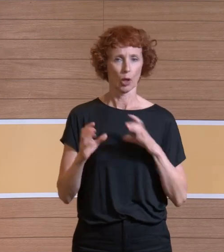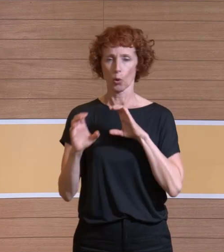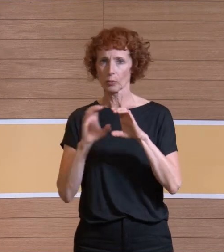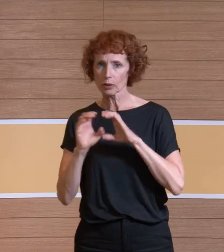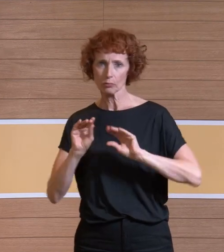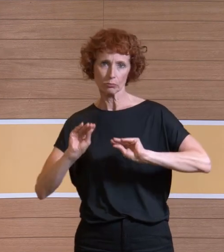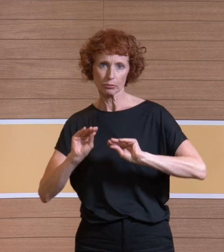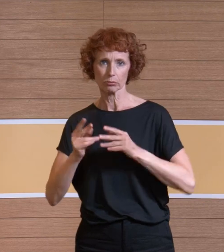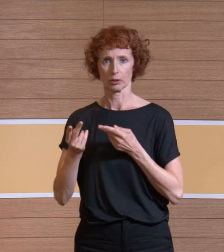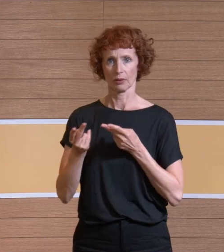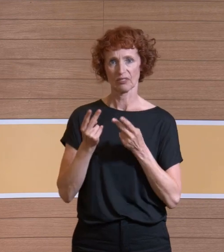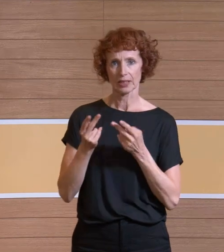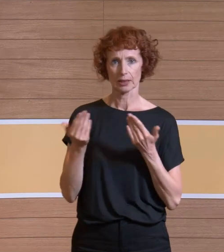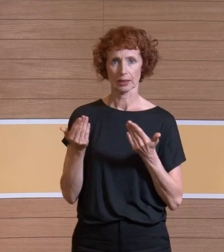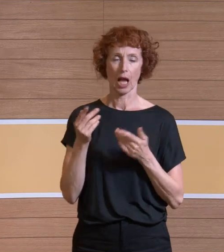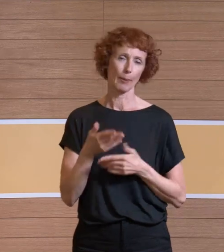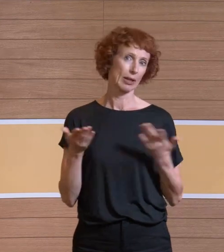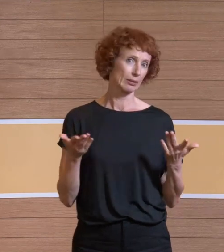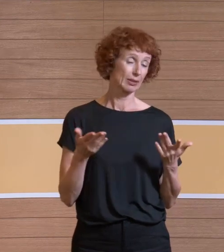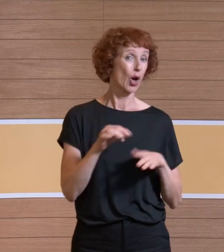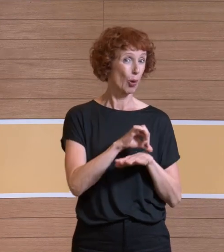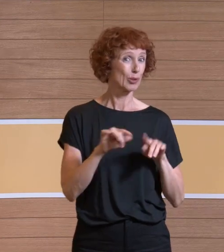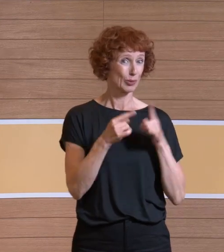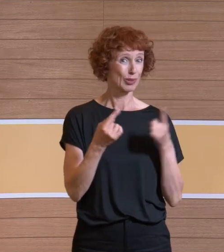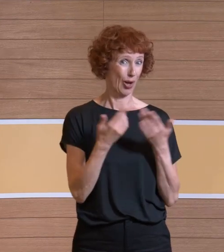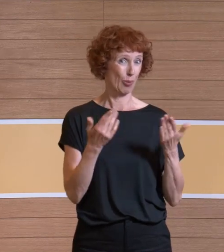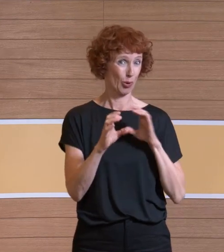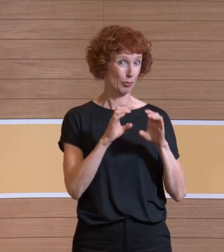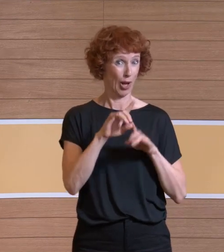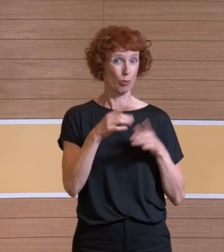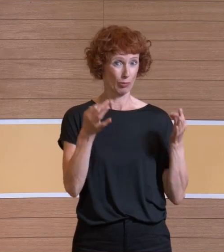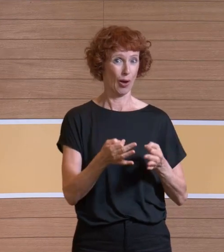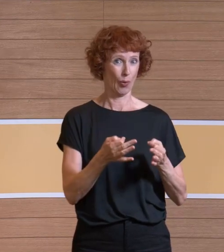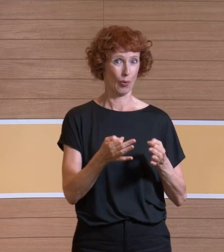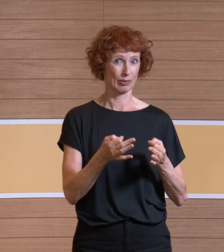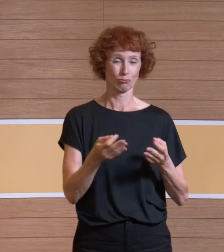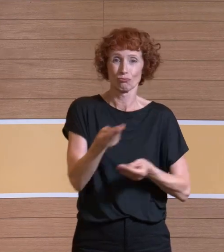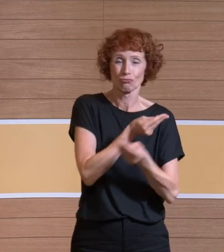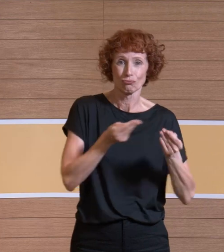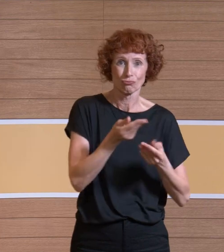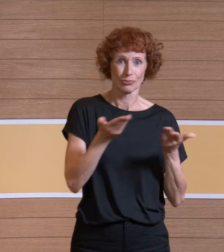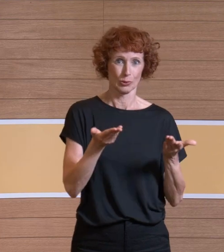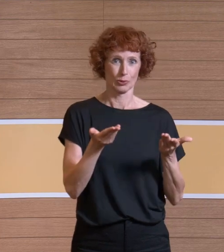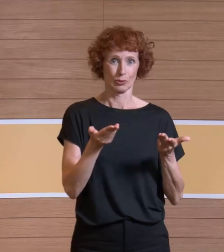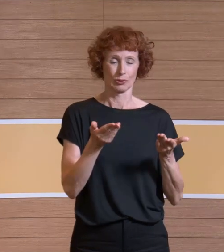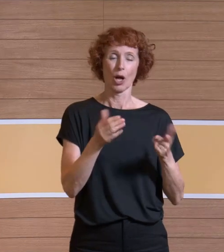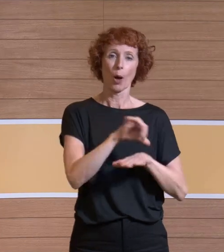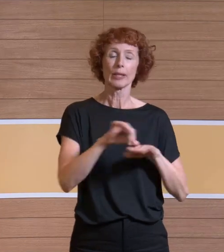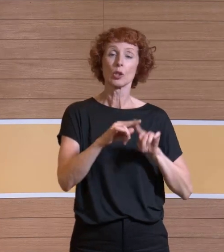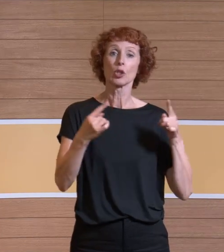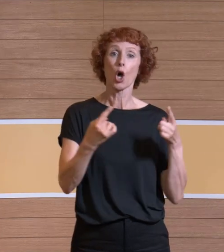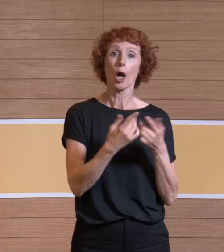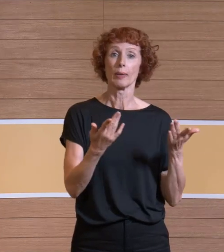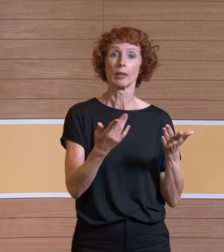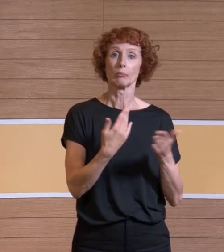spielt. Dazu kann man sagen, dagegen argumentieren, ja, aber es geht trotzdem um die Kommunikation. Und wir haben ja auch Operationsräume